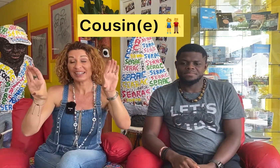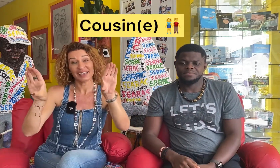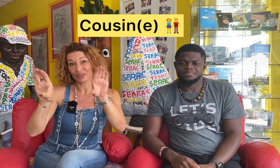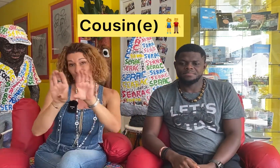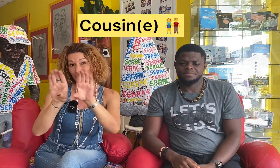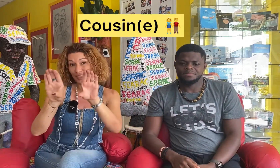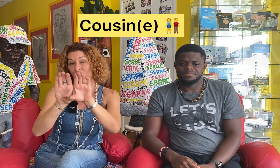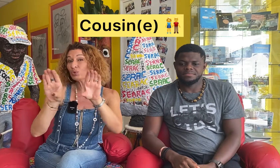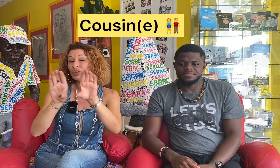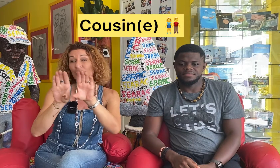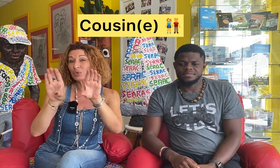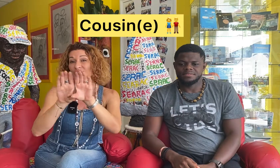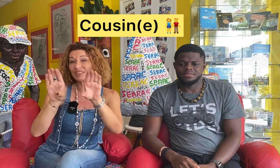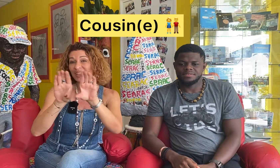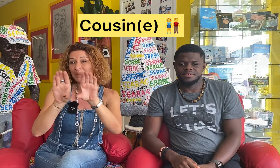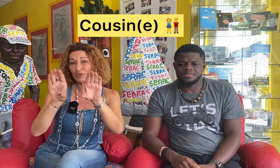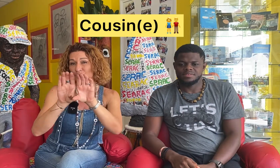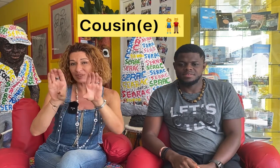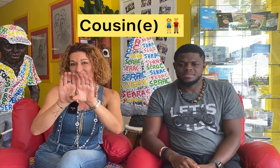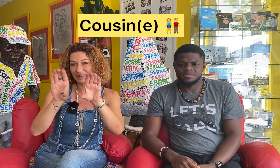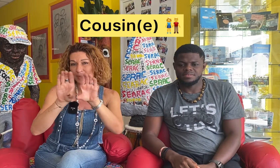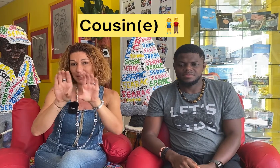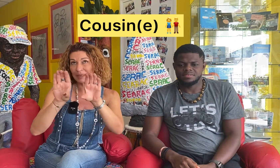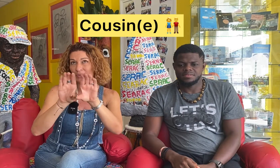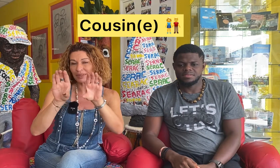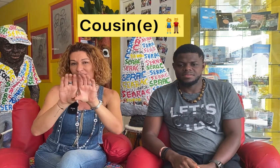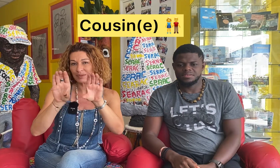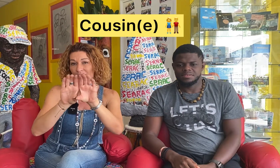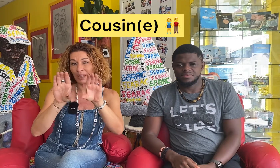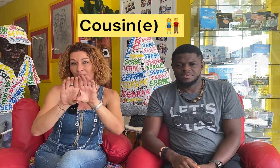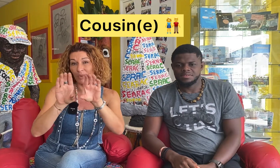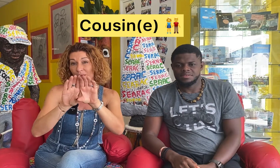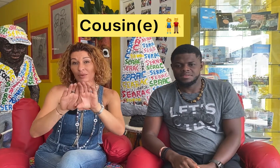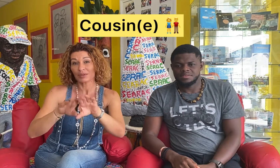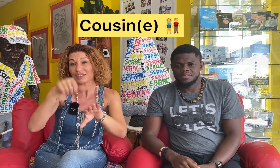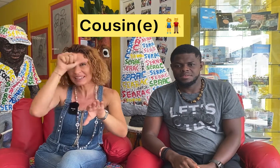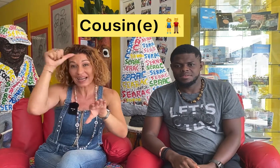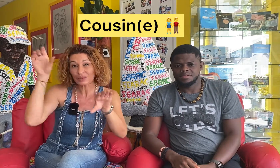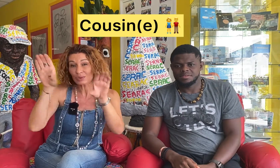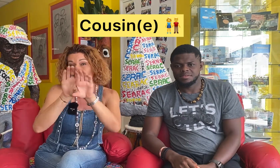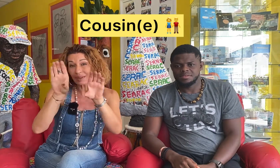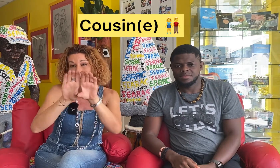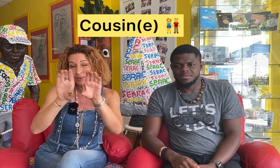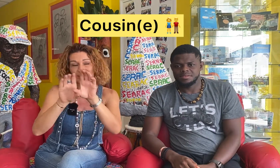Les lettres C, cousin, cousine, c'est la même chose. Il n pas de masculin, féminin. Ou alors, dit garçon, cousin.